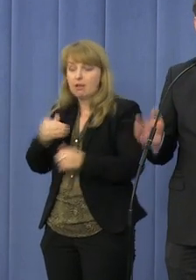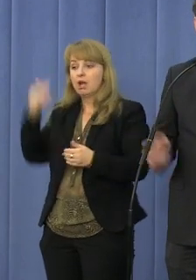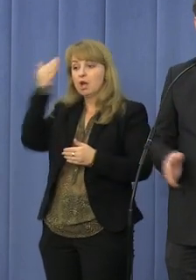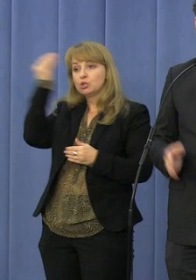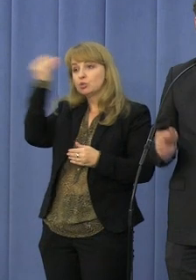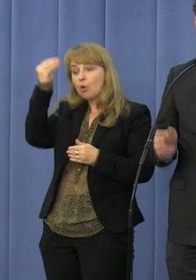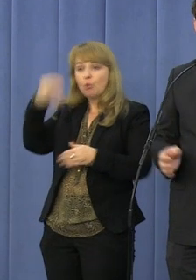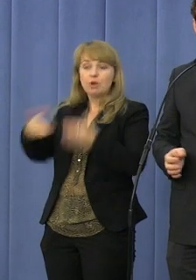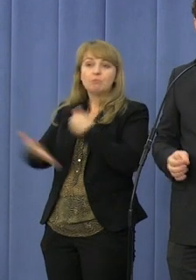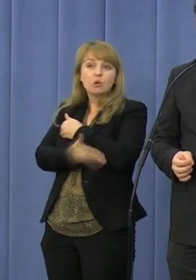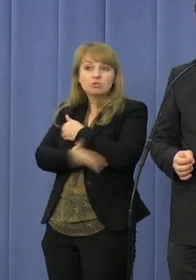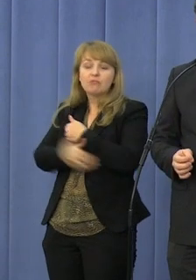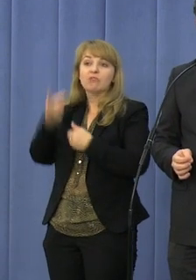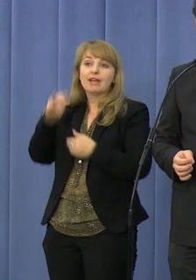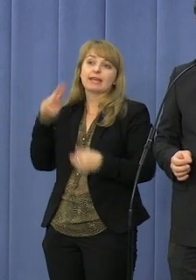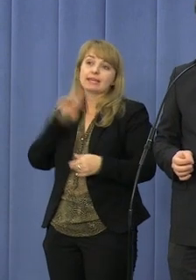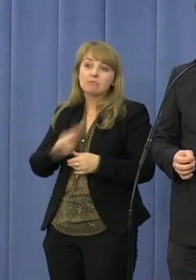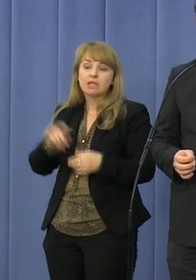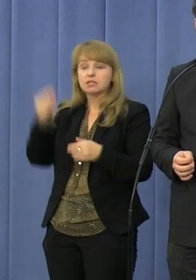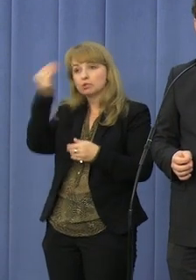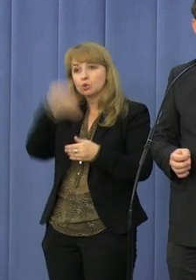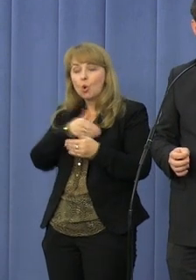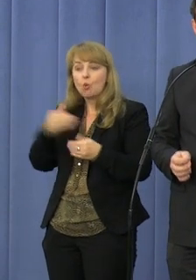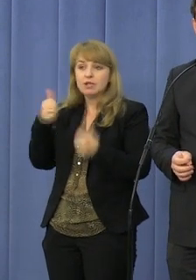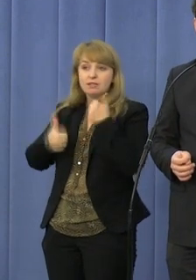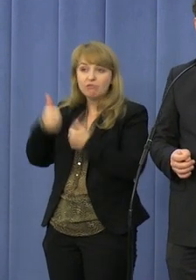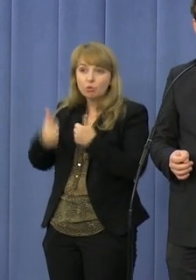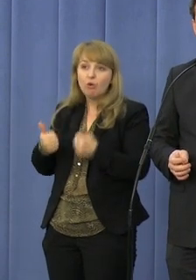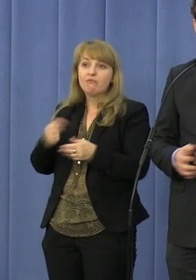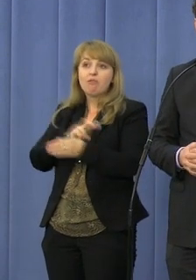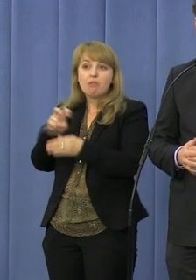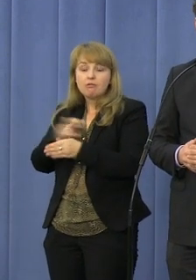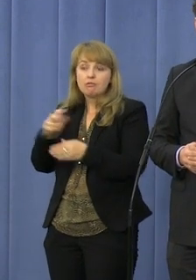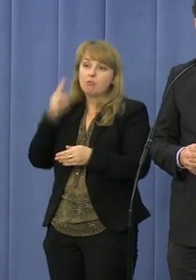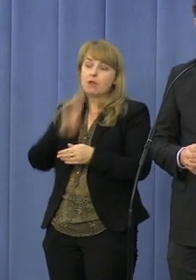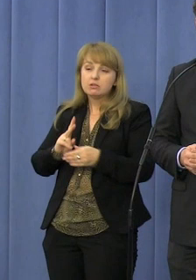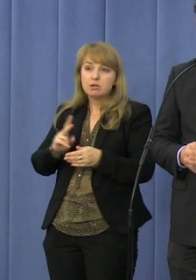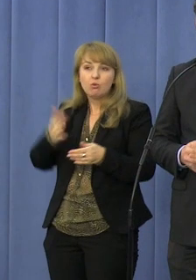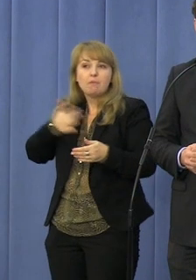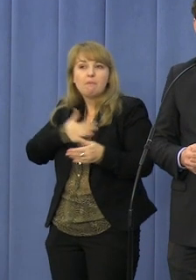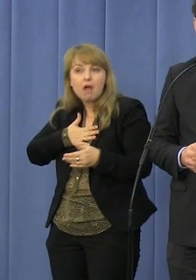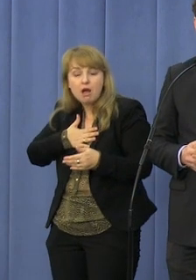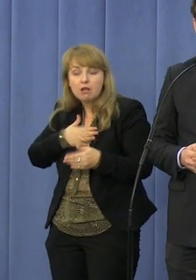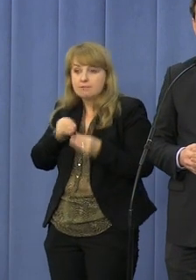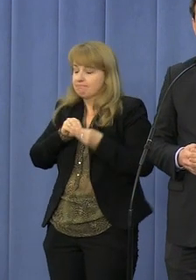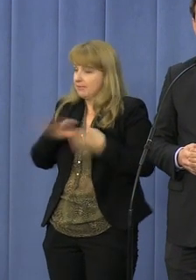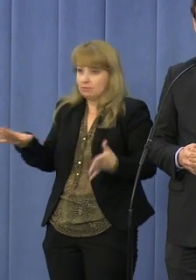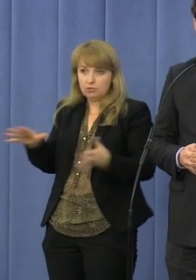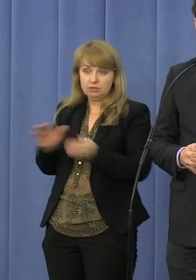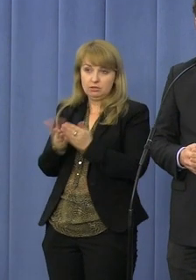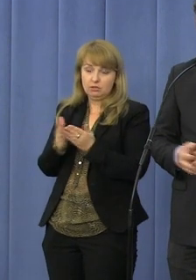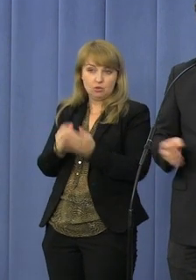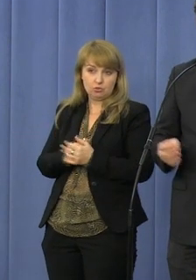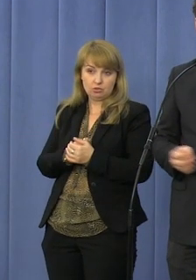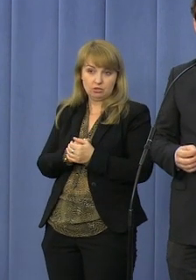oraz dzieci w gimnazjach, w szkołach zawodowych, w technikach, w liceach miałyby za darmo książki.